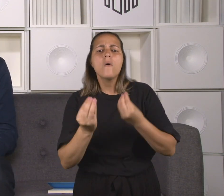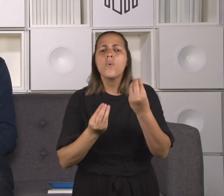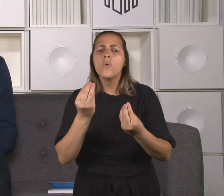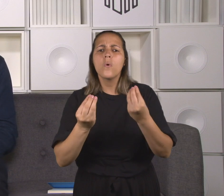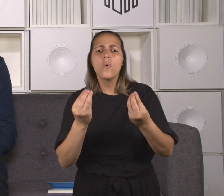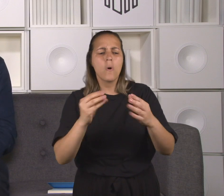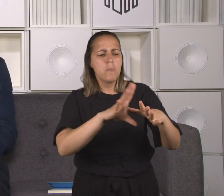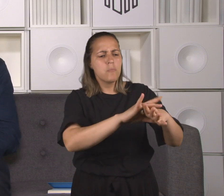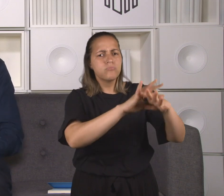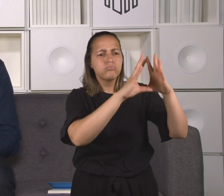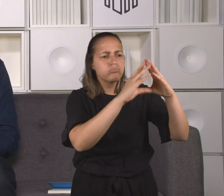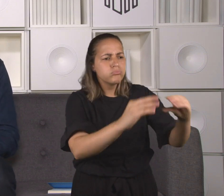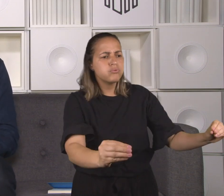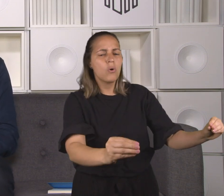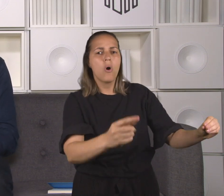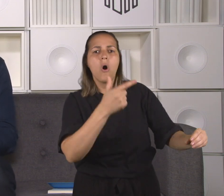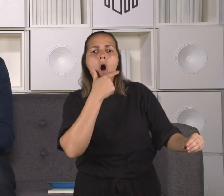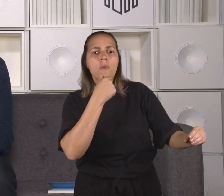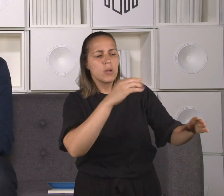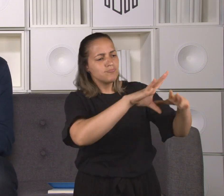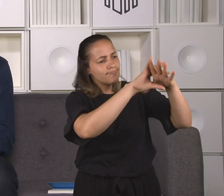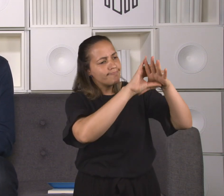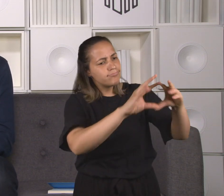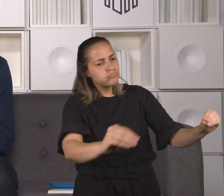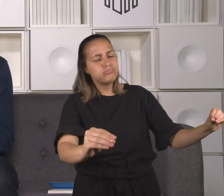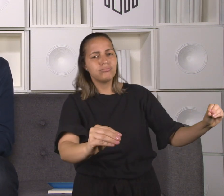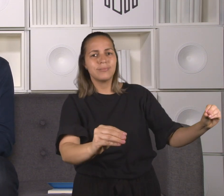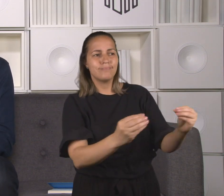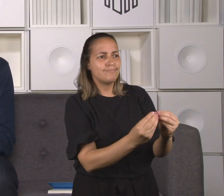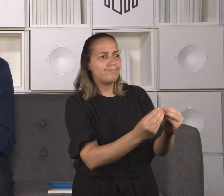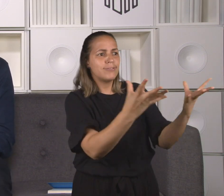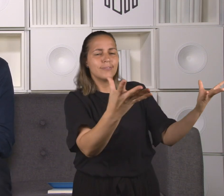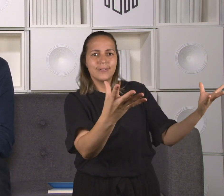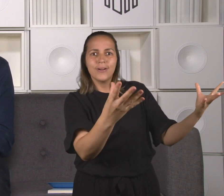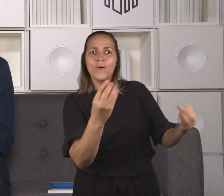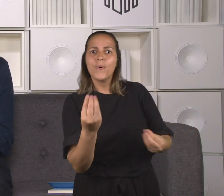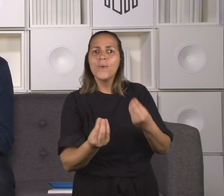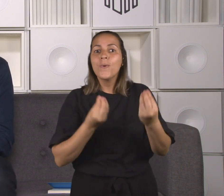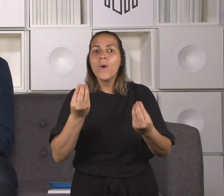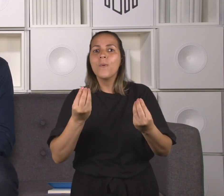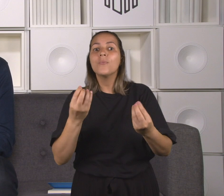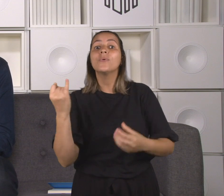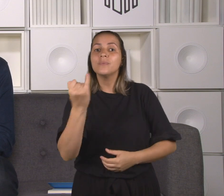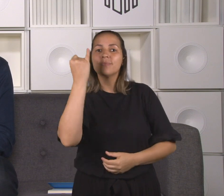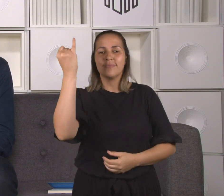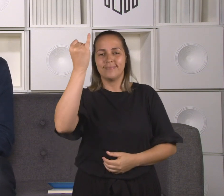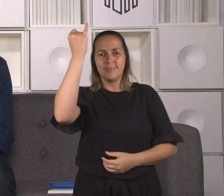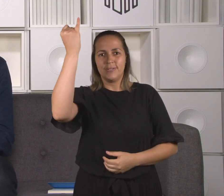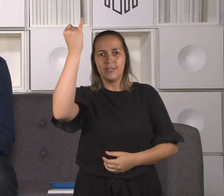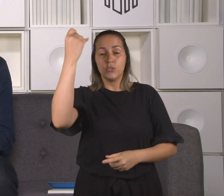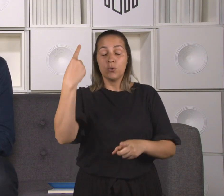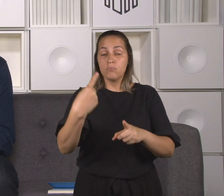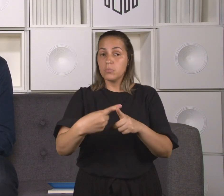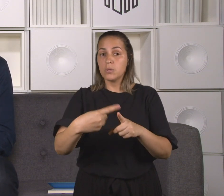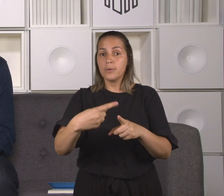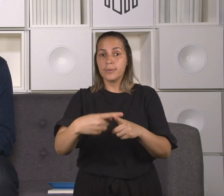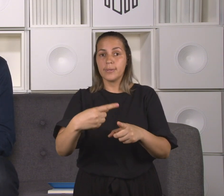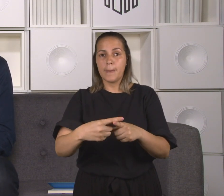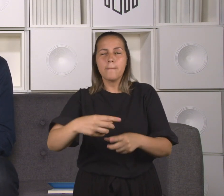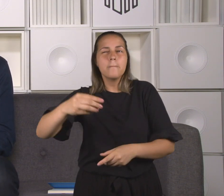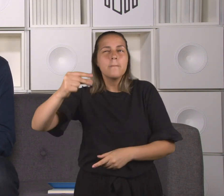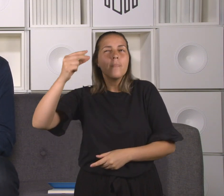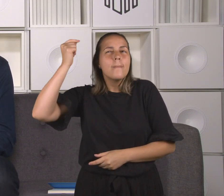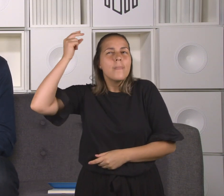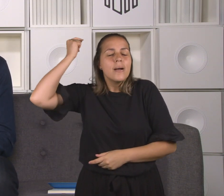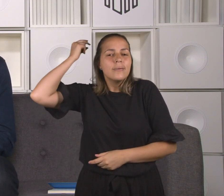leproso é importante? Porque havia no tempo de Jesus a consciência de que